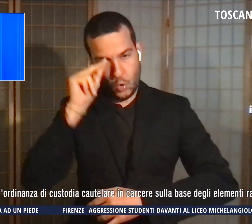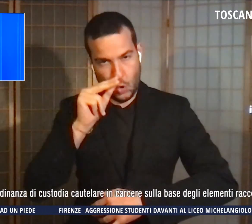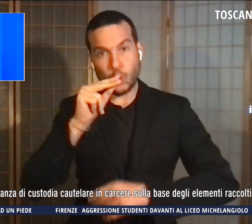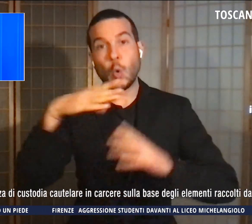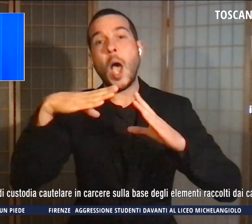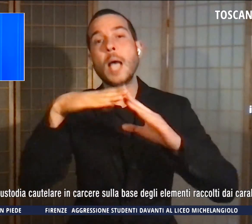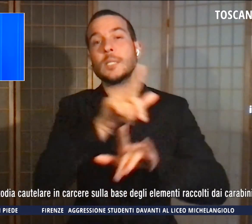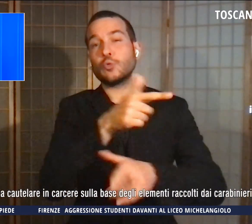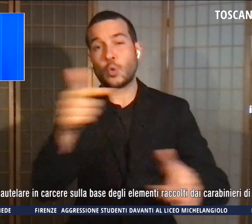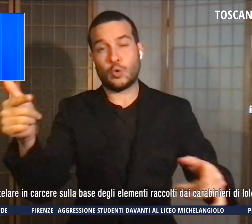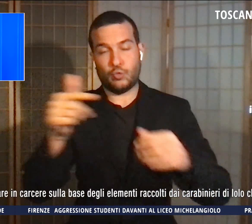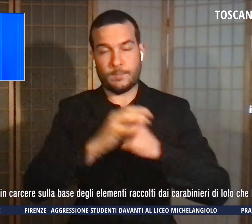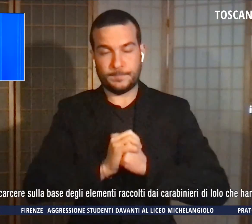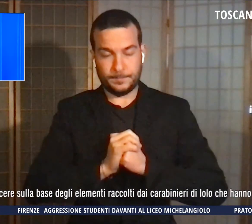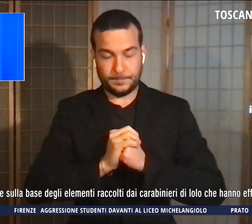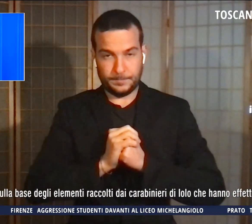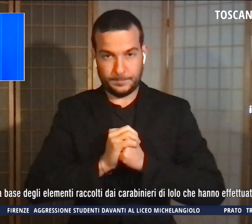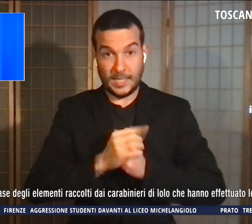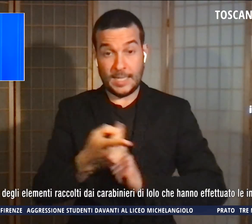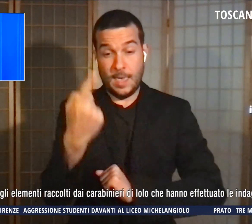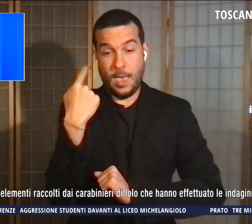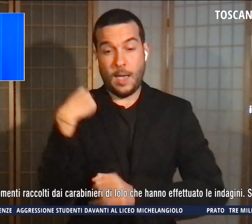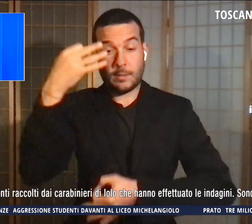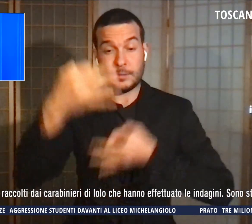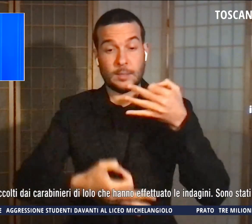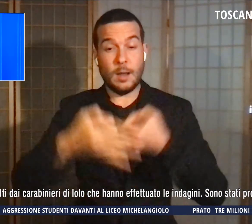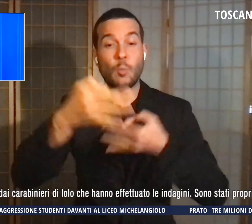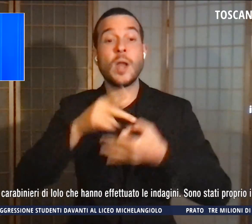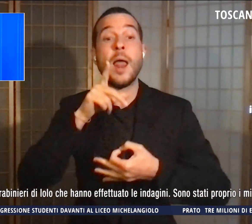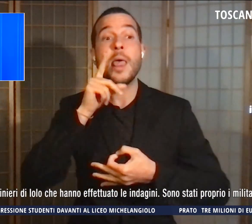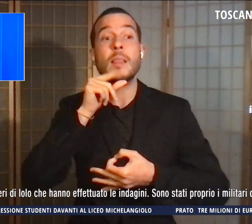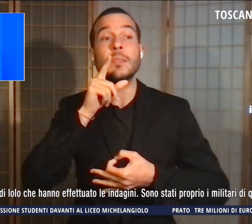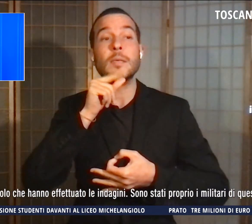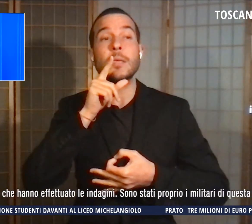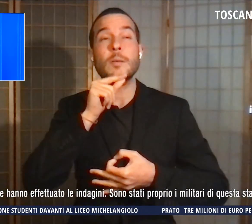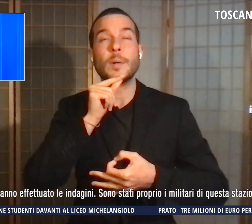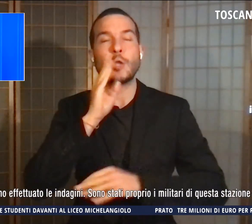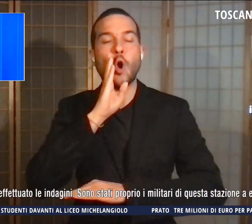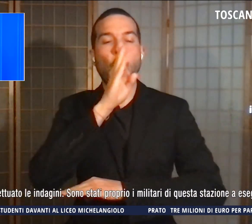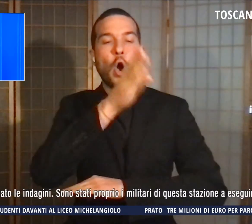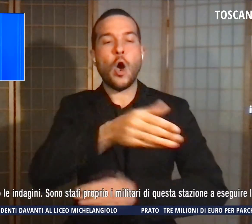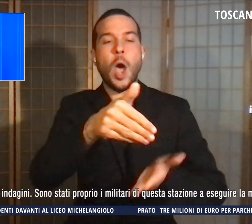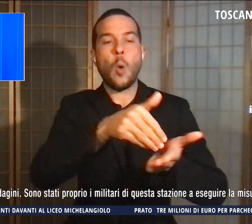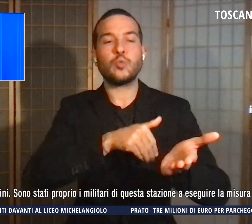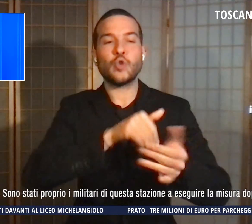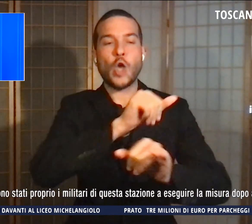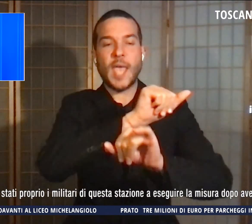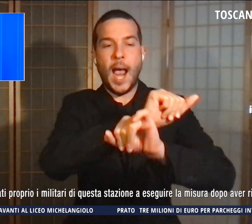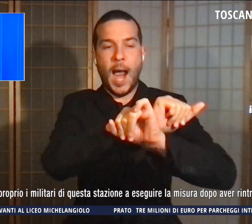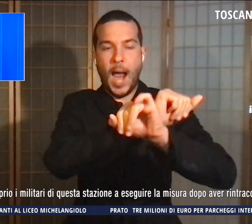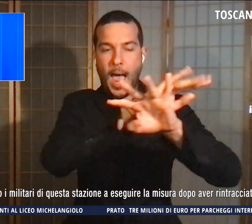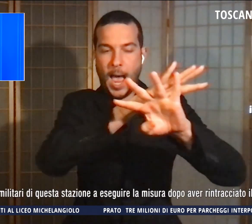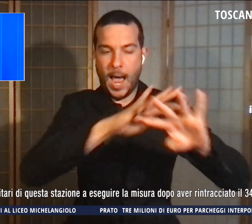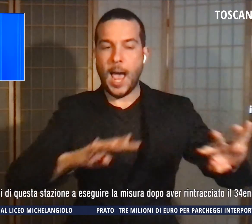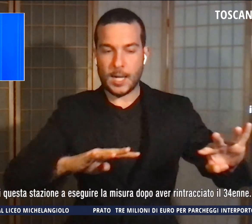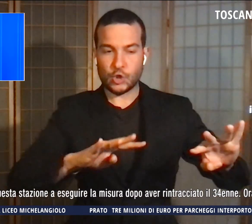Ieri il Tribunale di Prato ha emesso l'ordinanza di custodia cautelare in carcere sulla base degli